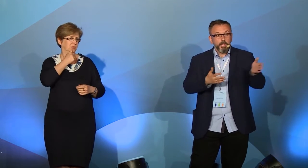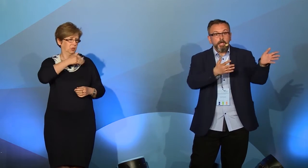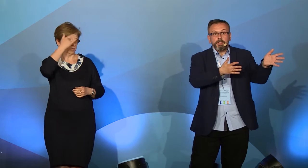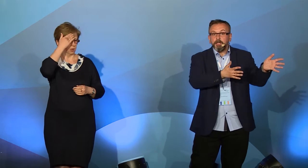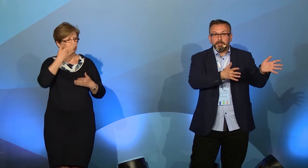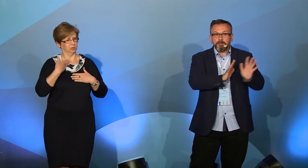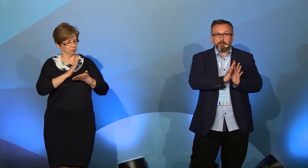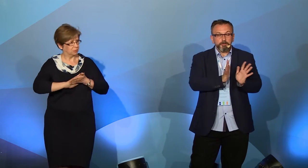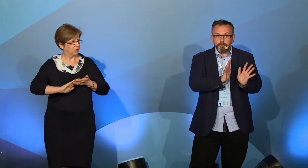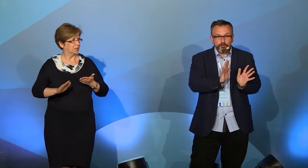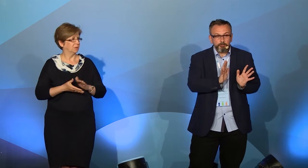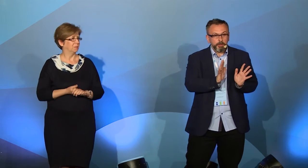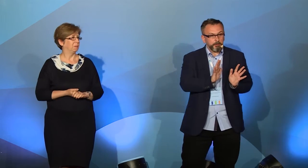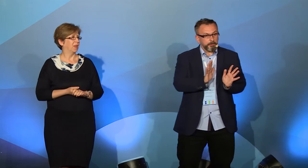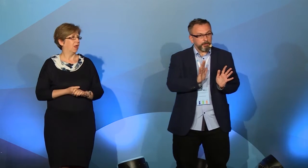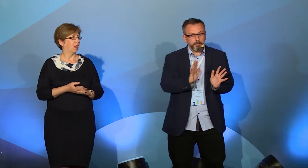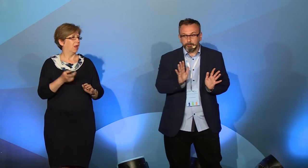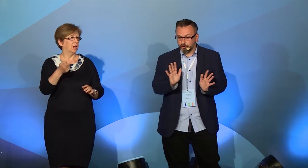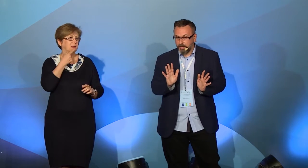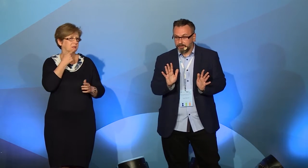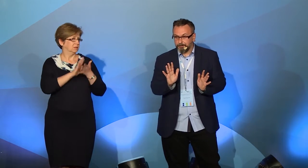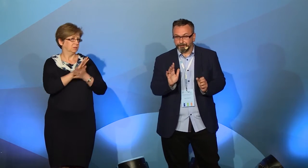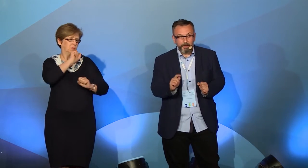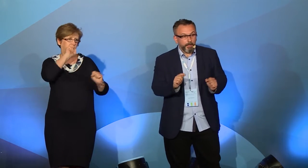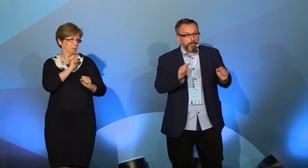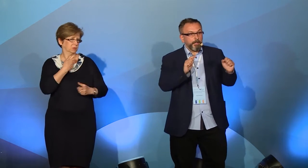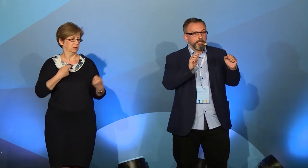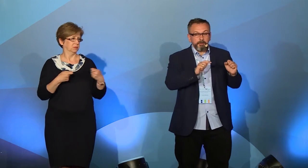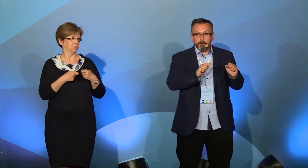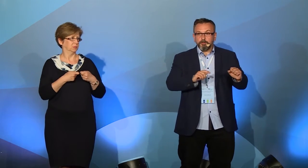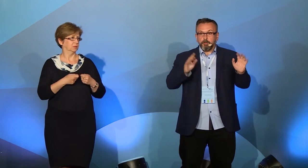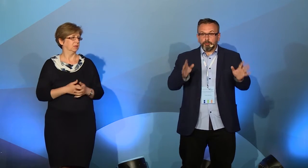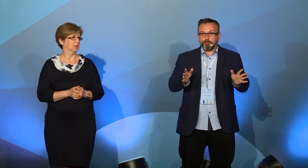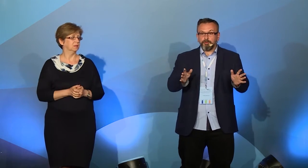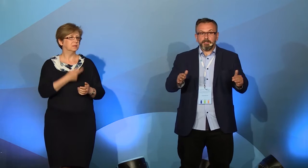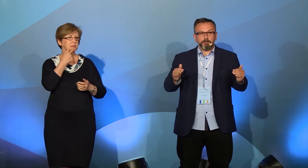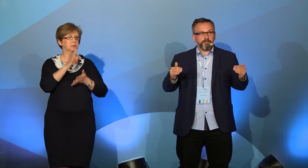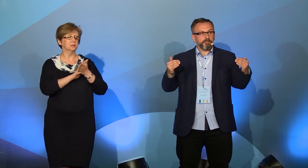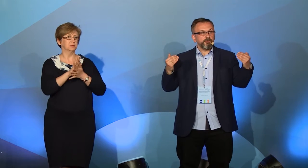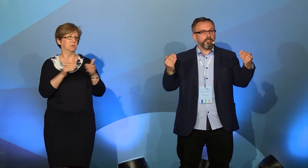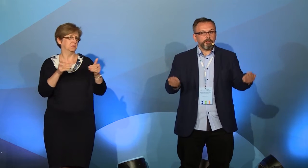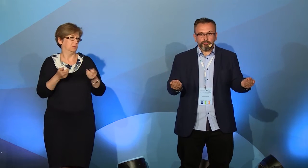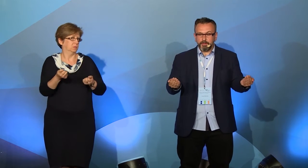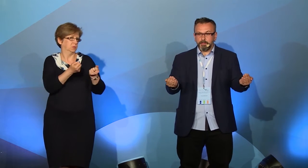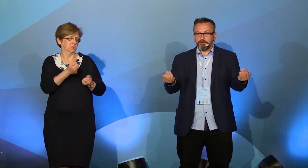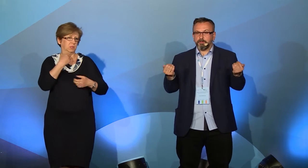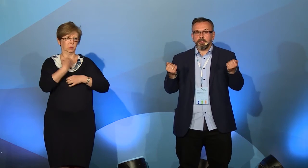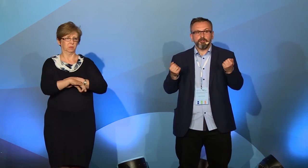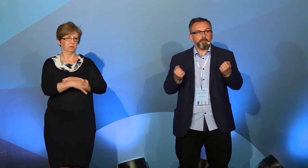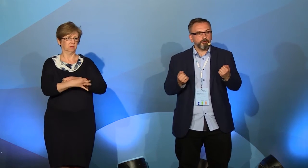I język migowy w niczym im nie przeszkadza. Język migowy może być używany na uniwersytecie i jest używany na uniwersytecie, bo na